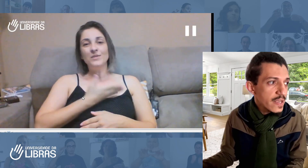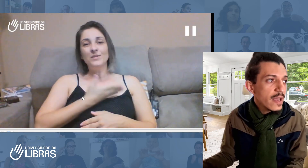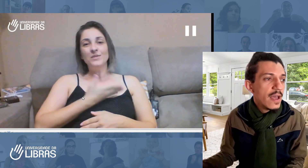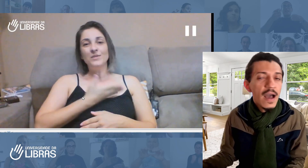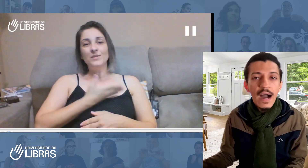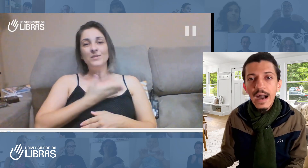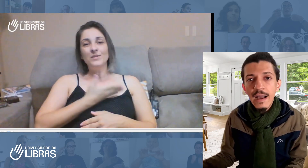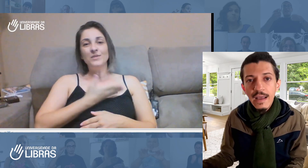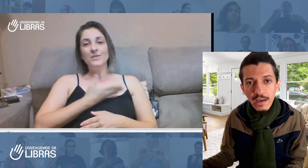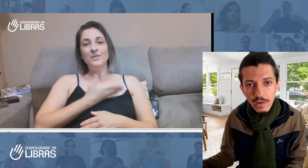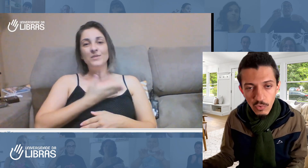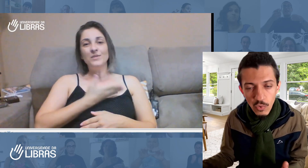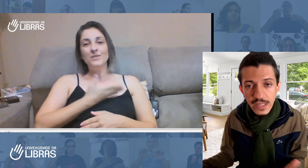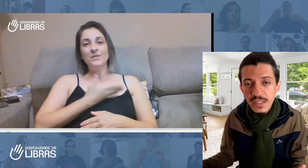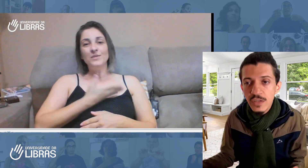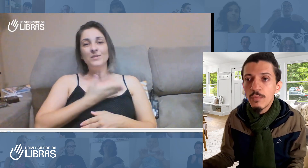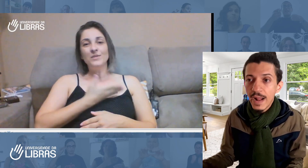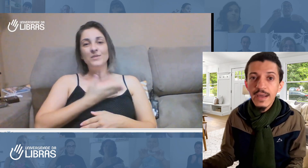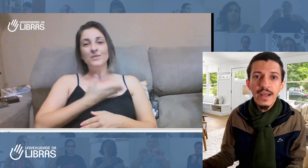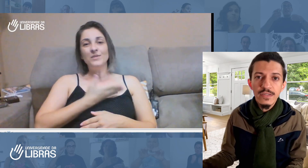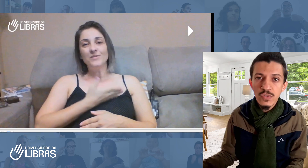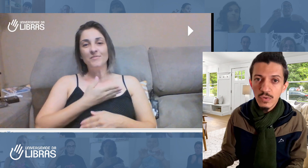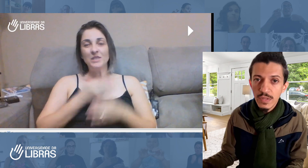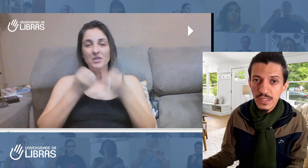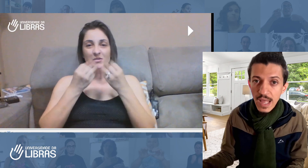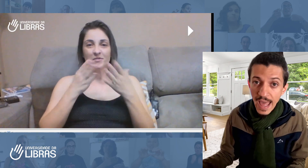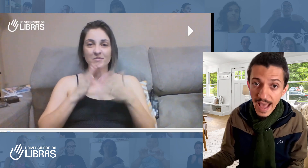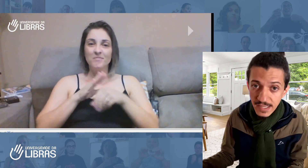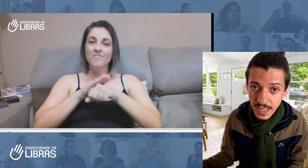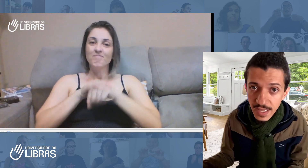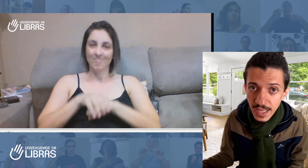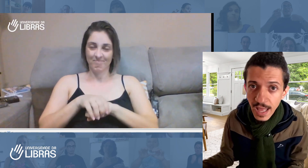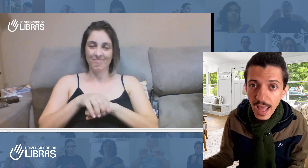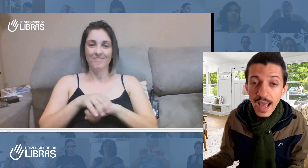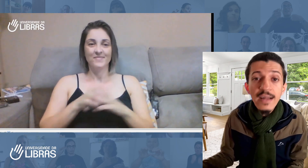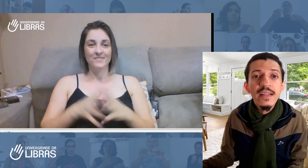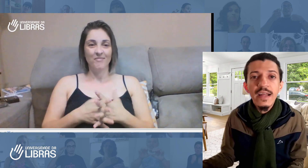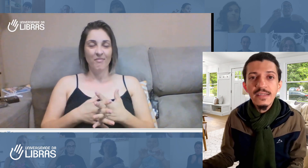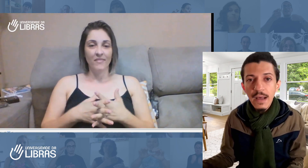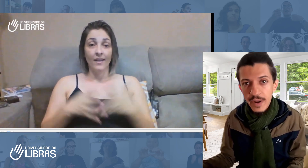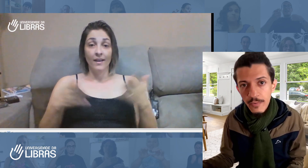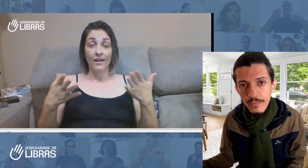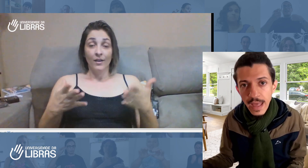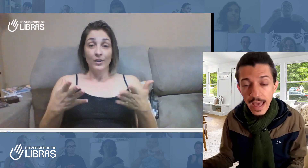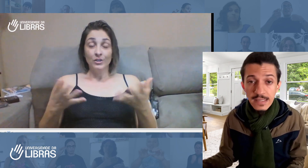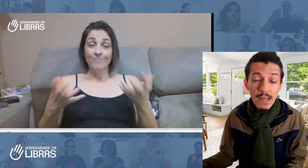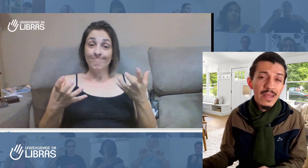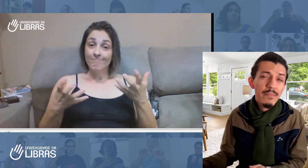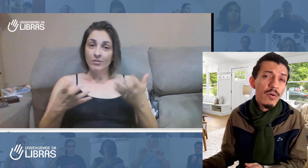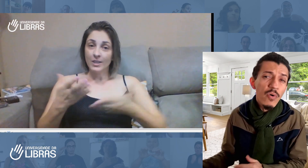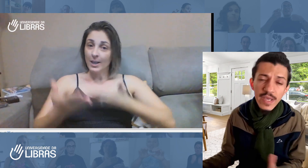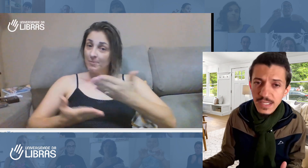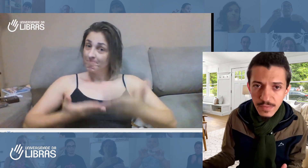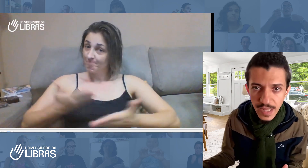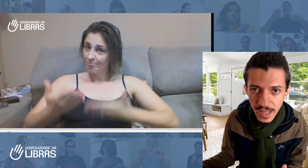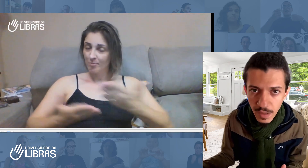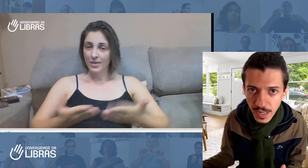o ensino para crianças surdas. Essa daqui é a Andresa Abreu. Ela sabia pouquíssimo da Libras,